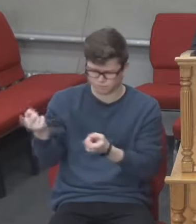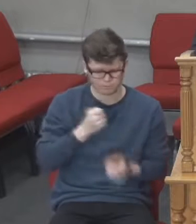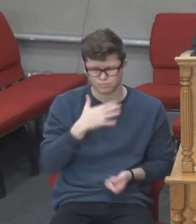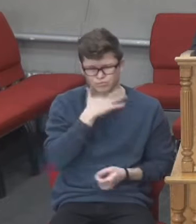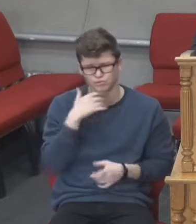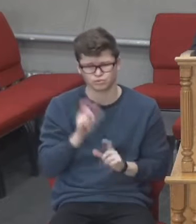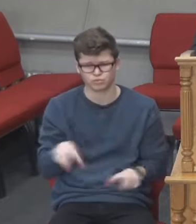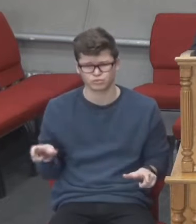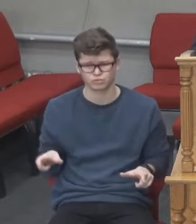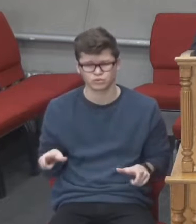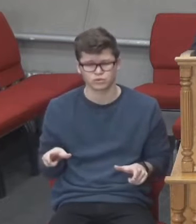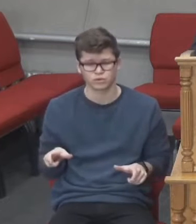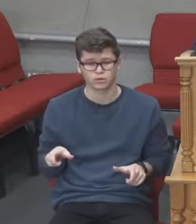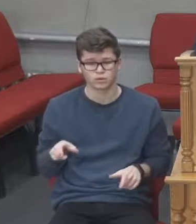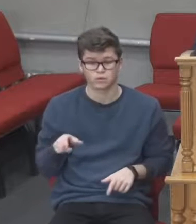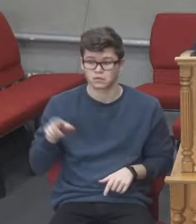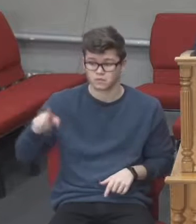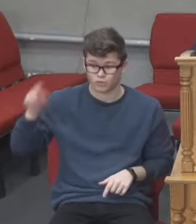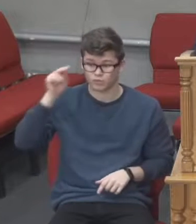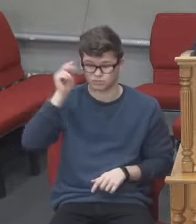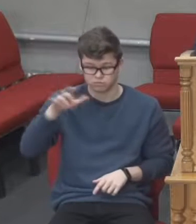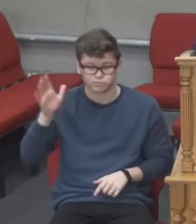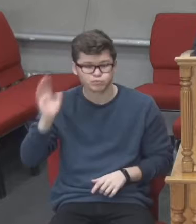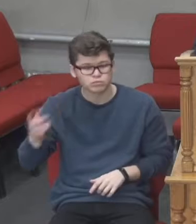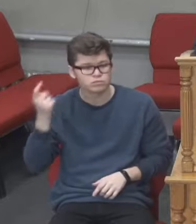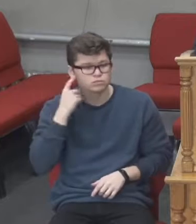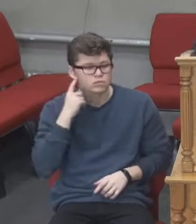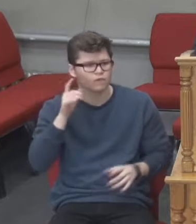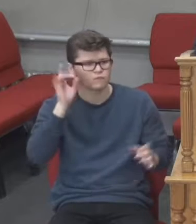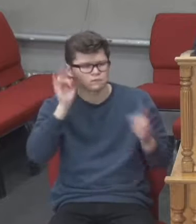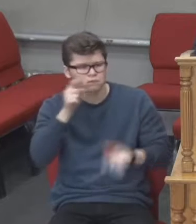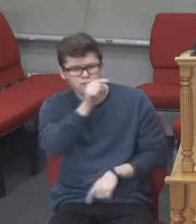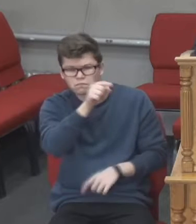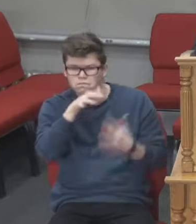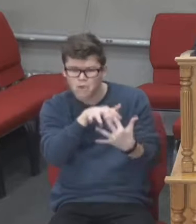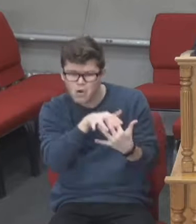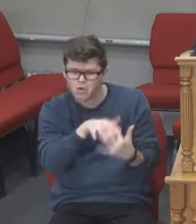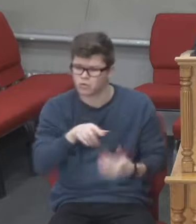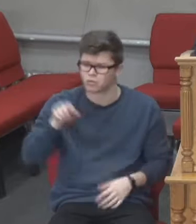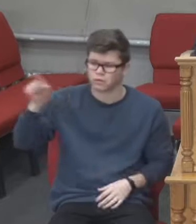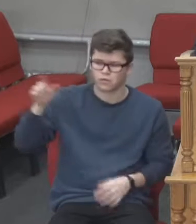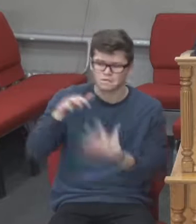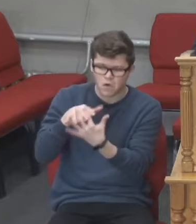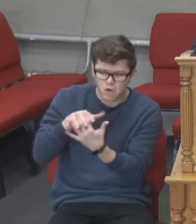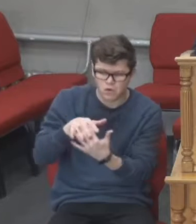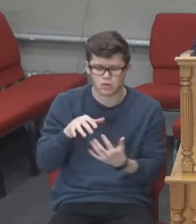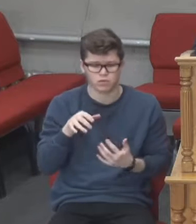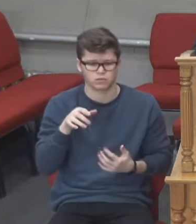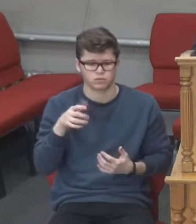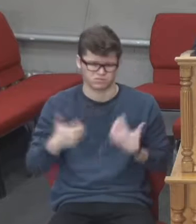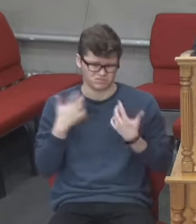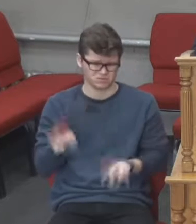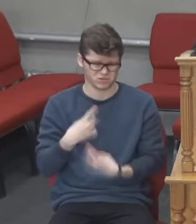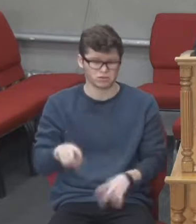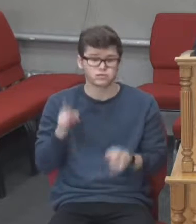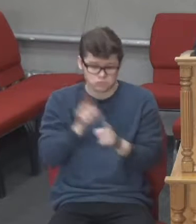багатьох. Ви ж про війни почуєте і про воєнні чутки. Глядіть, не лякайтеся,